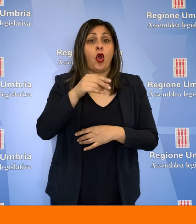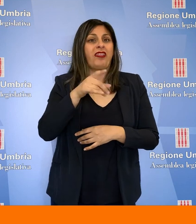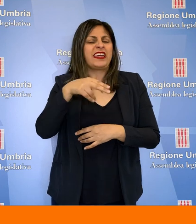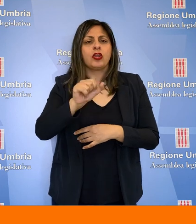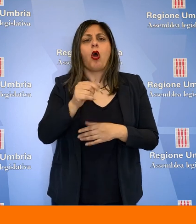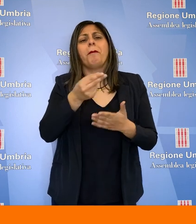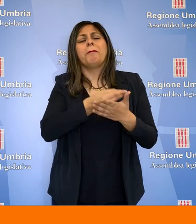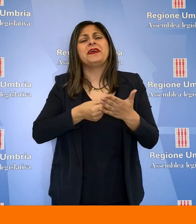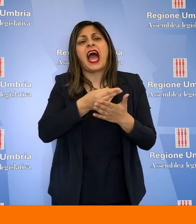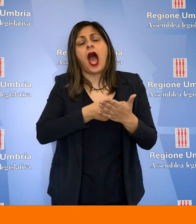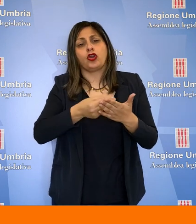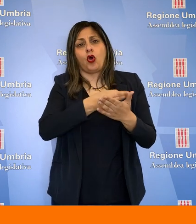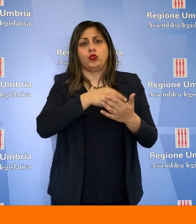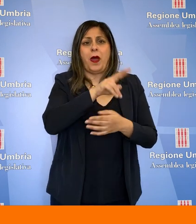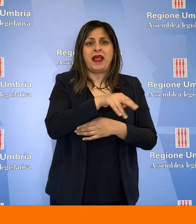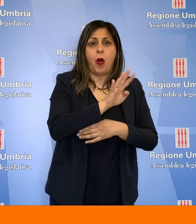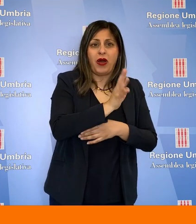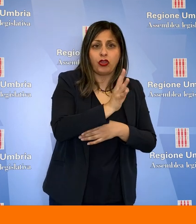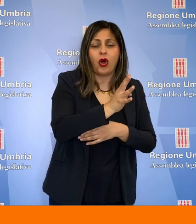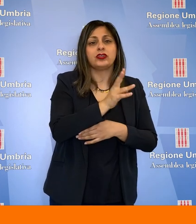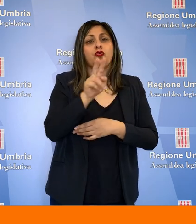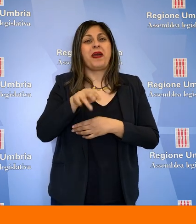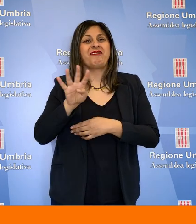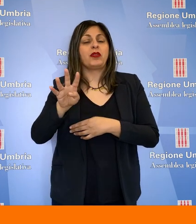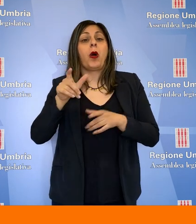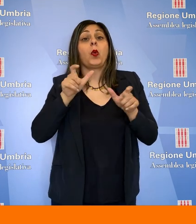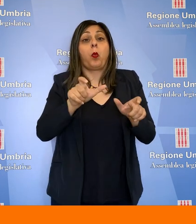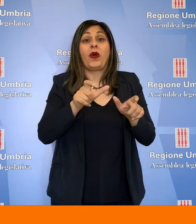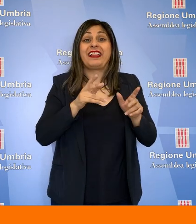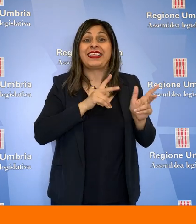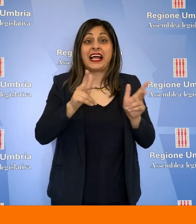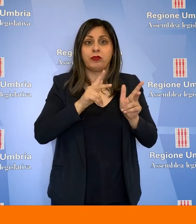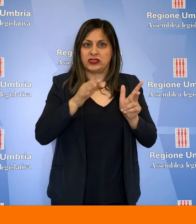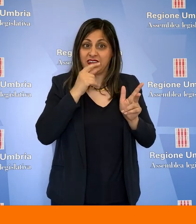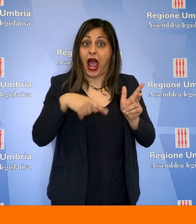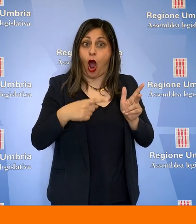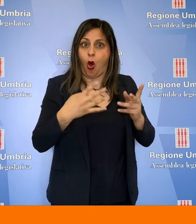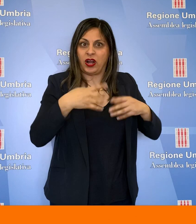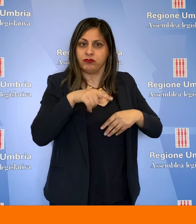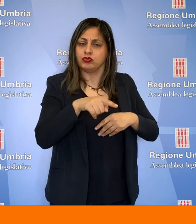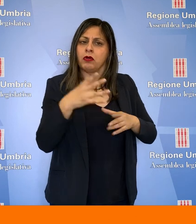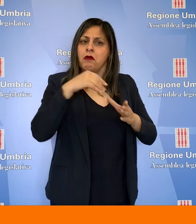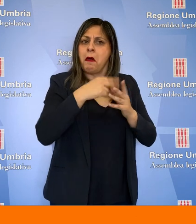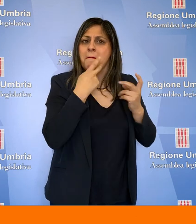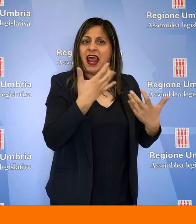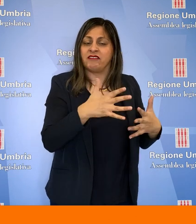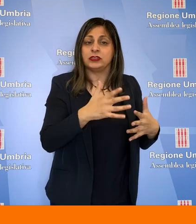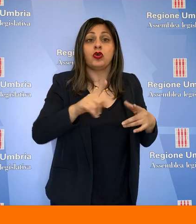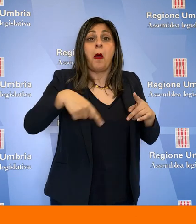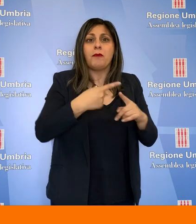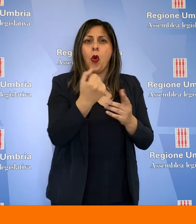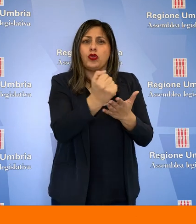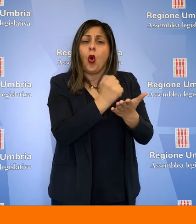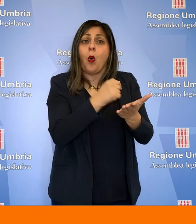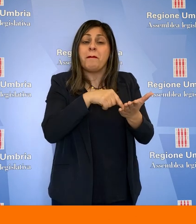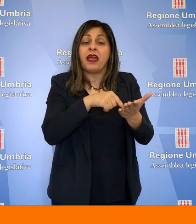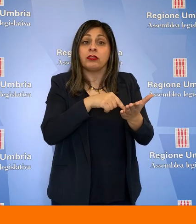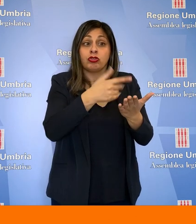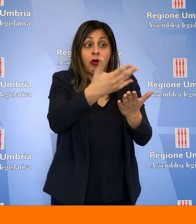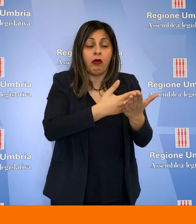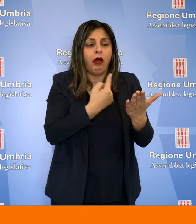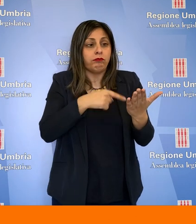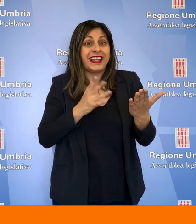dopo aver ricordato che il nodino è previsto nel piano regionale dei trasporti 2014-2024, quindi vigente, e che l